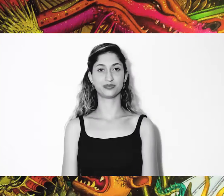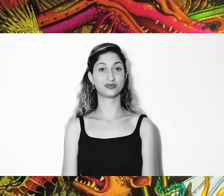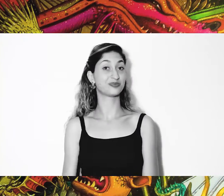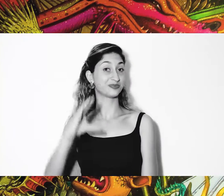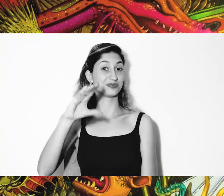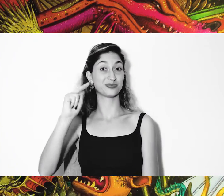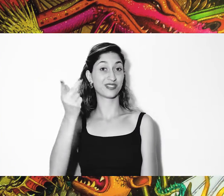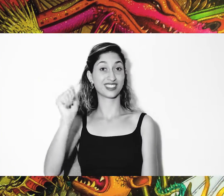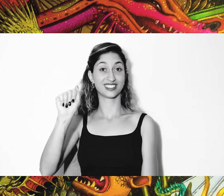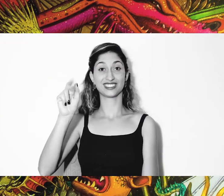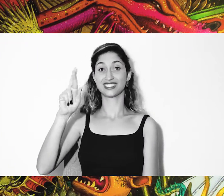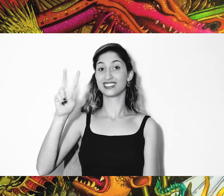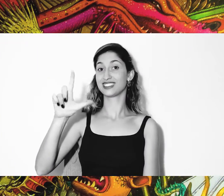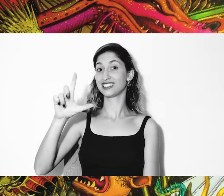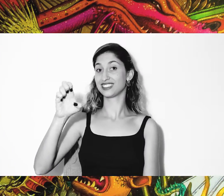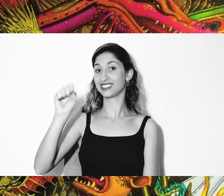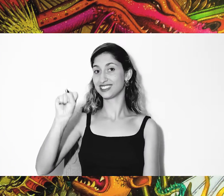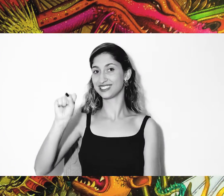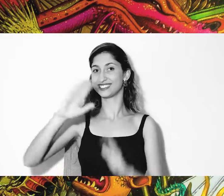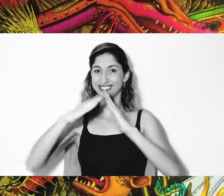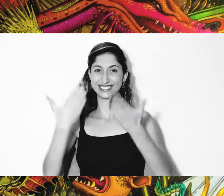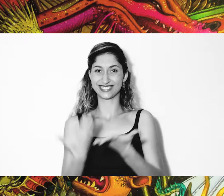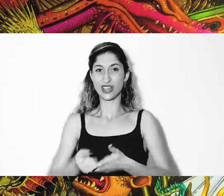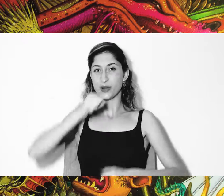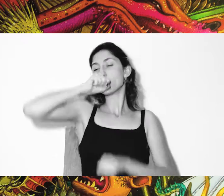Charles, na Escola de Dragões